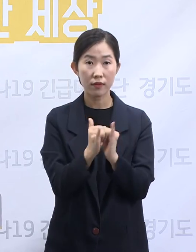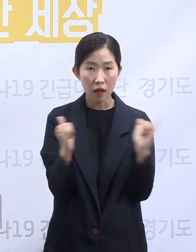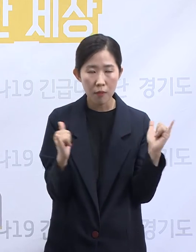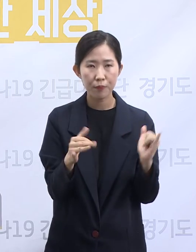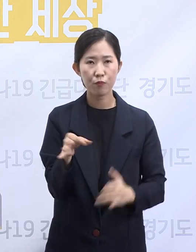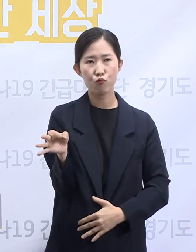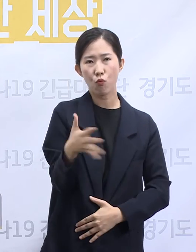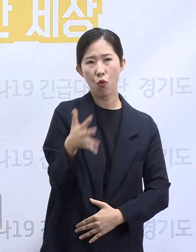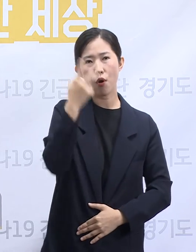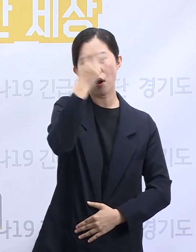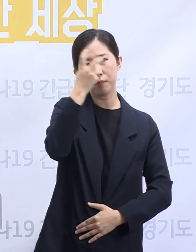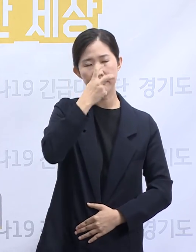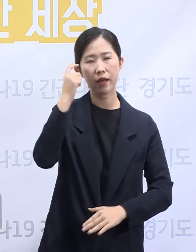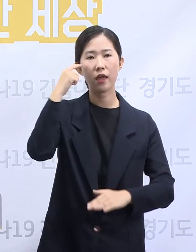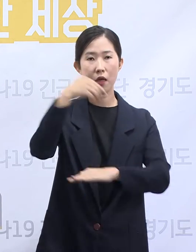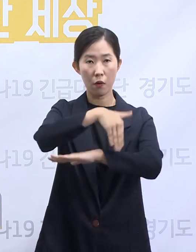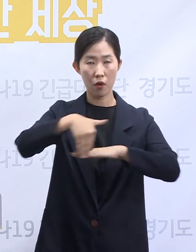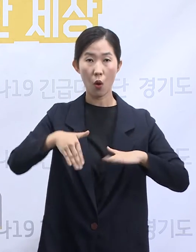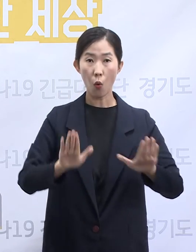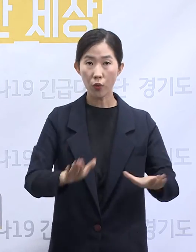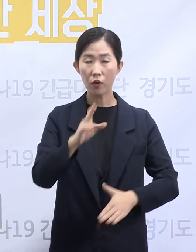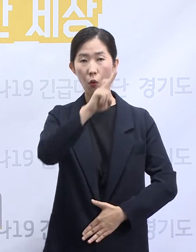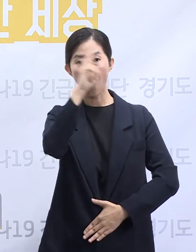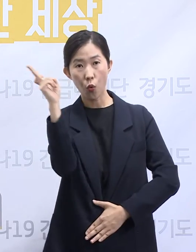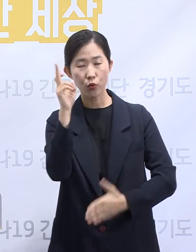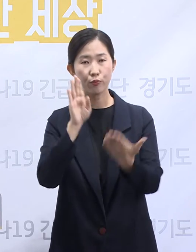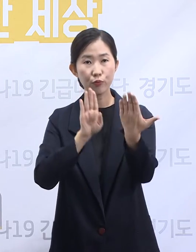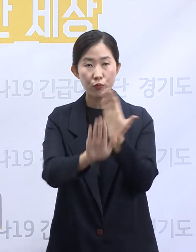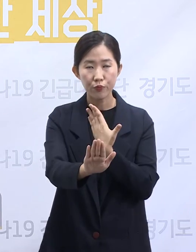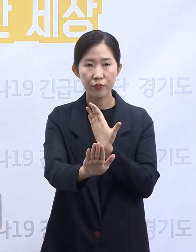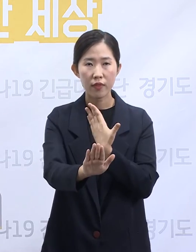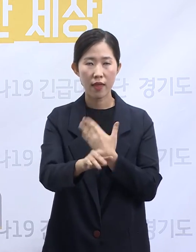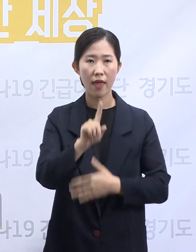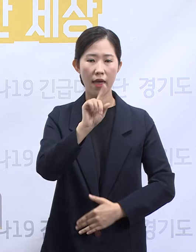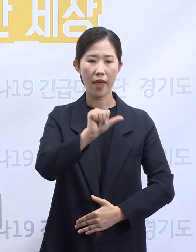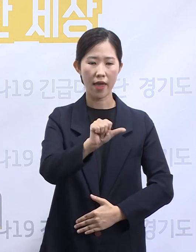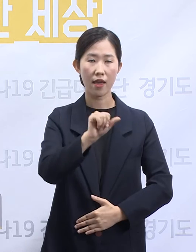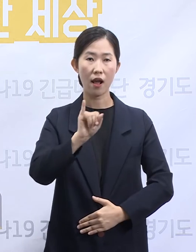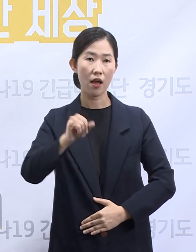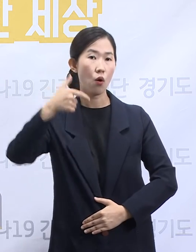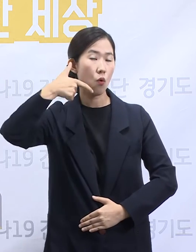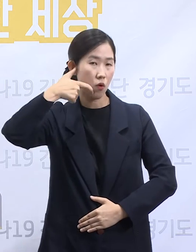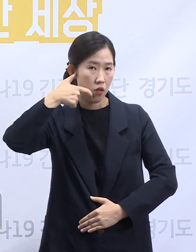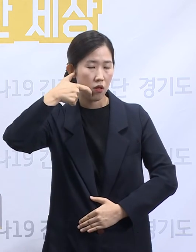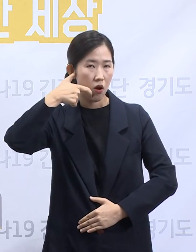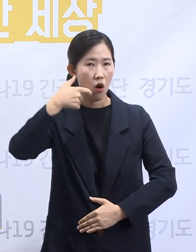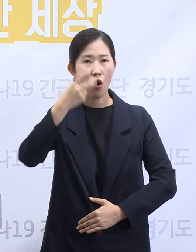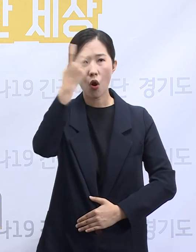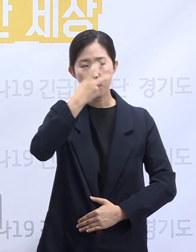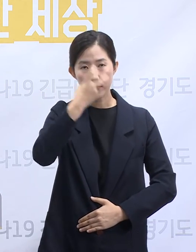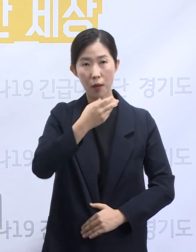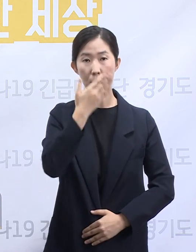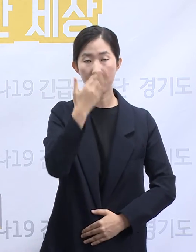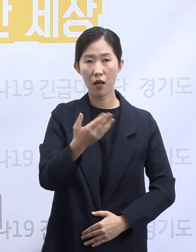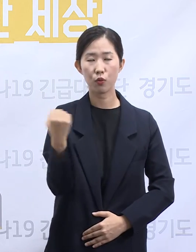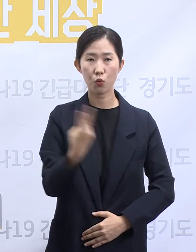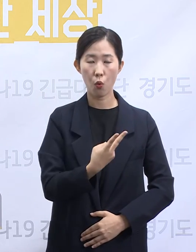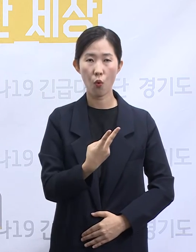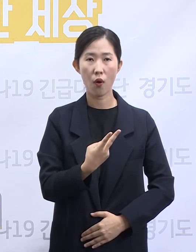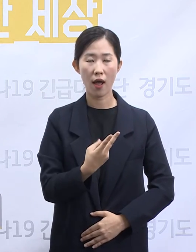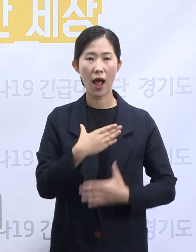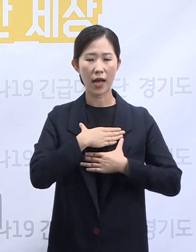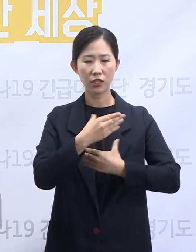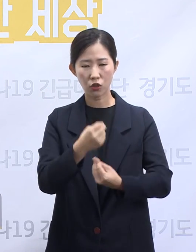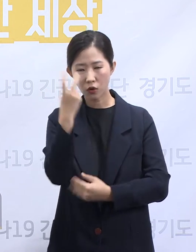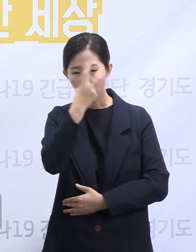실시 중에 있으며 오늘 오후부터는 AI 콜센터를 통한 무료진단검사 자가격리자 안전진단 앱